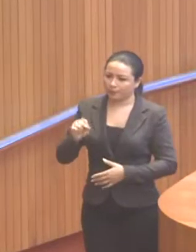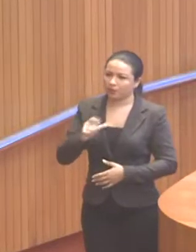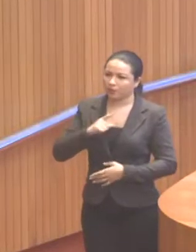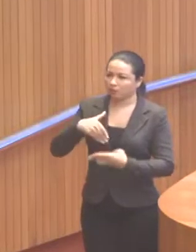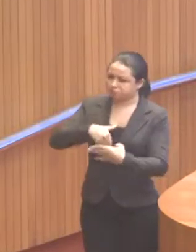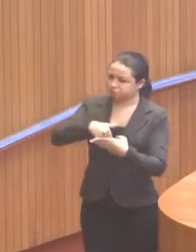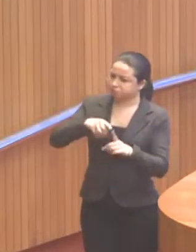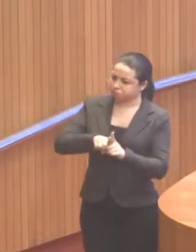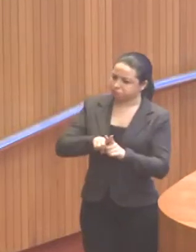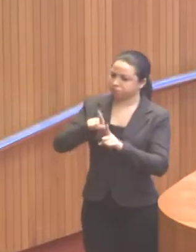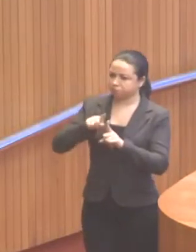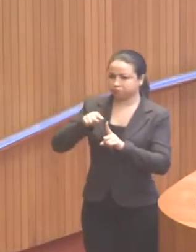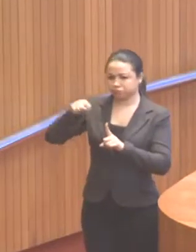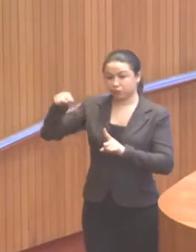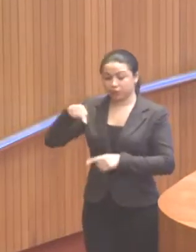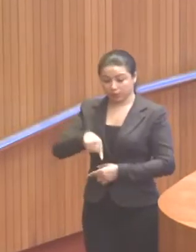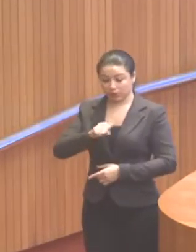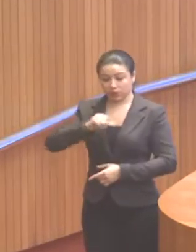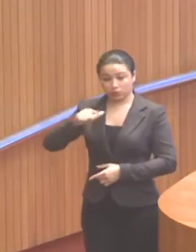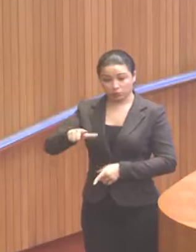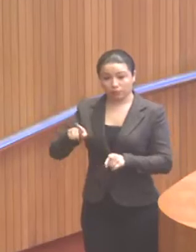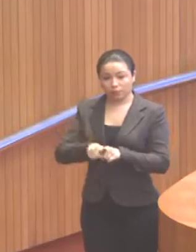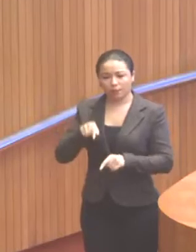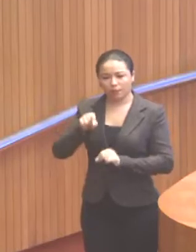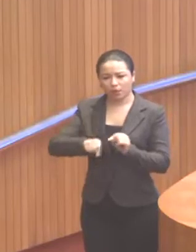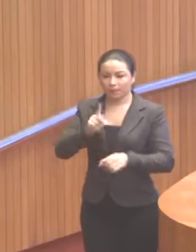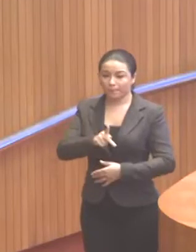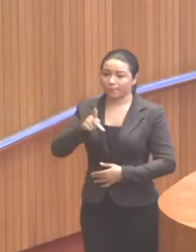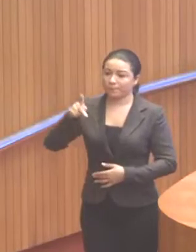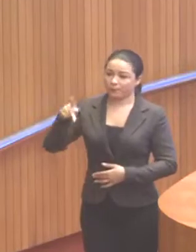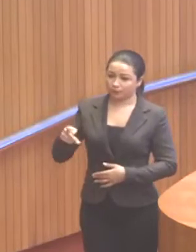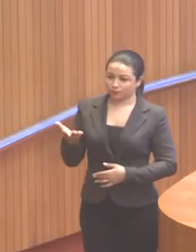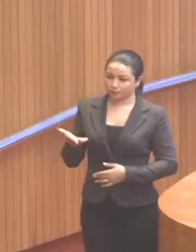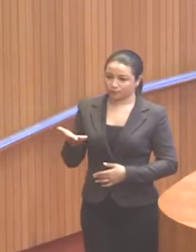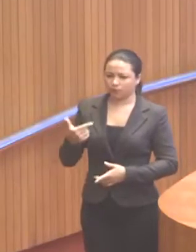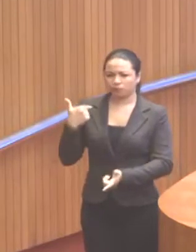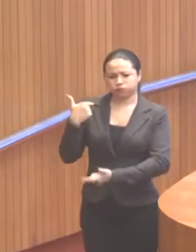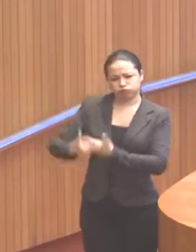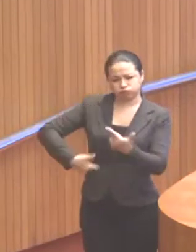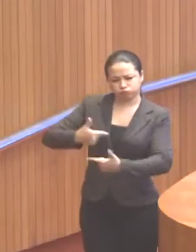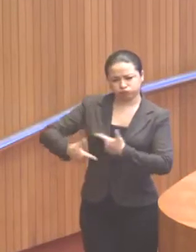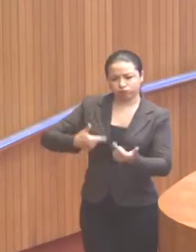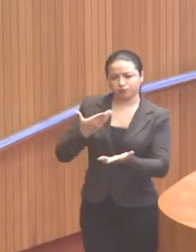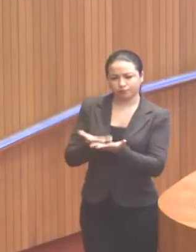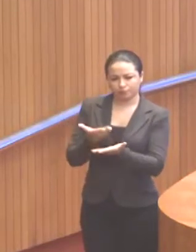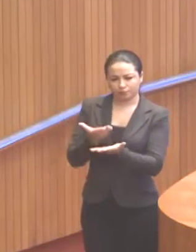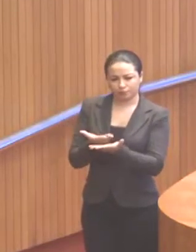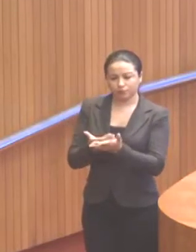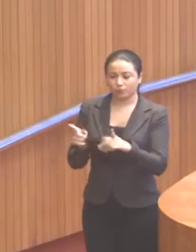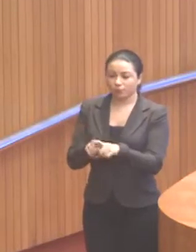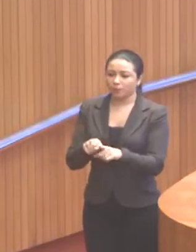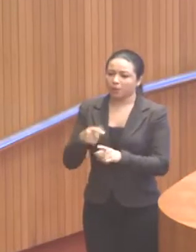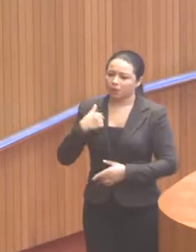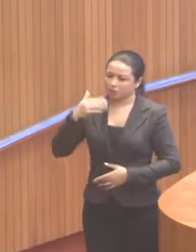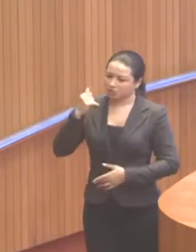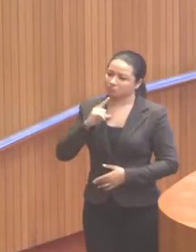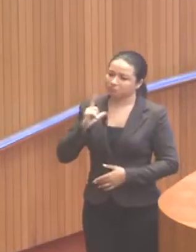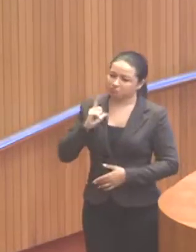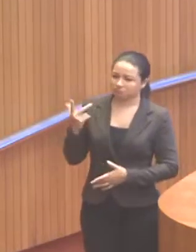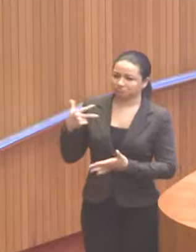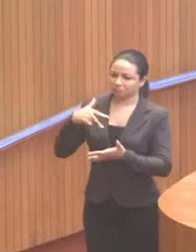votação na cidade de São Luís, que é um professor, um ativista da educação, e que eu sei que